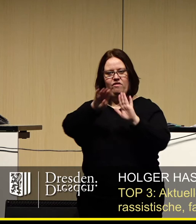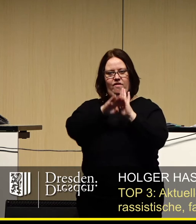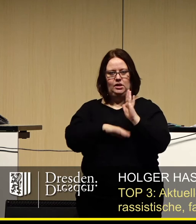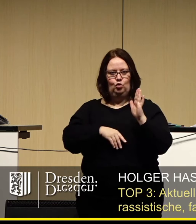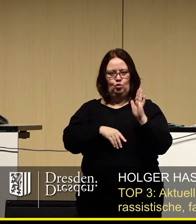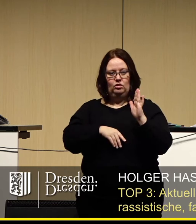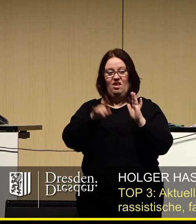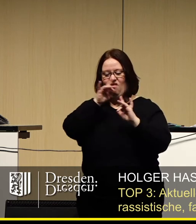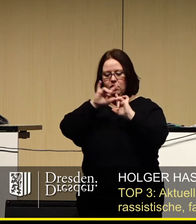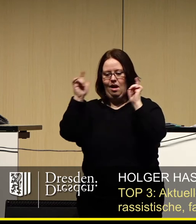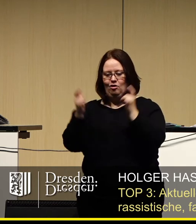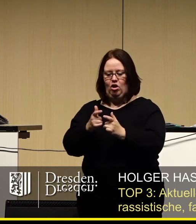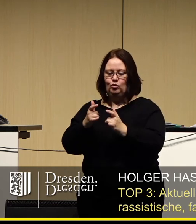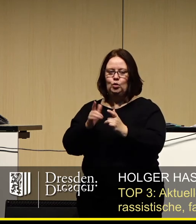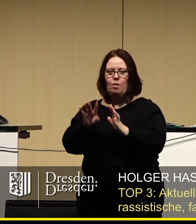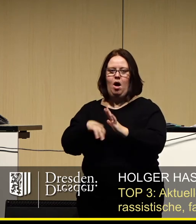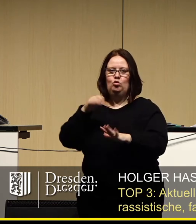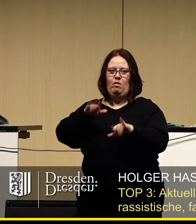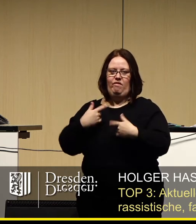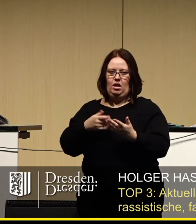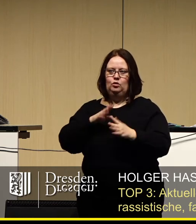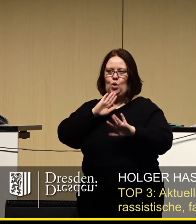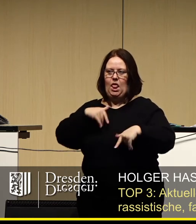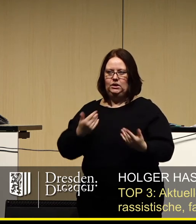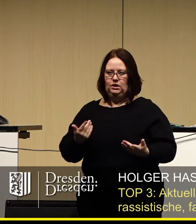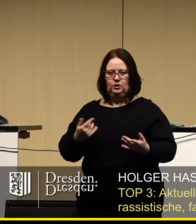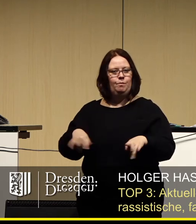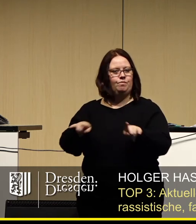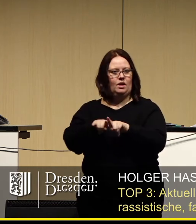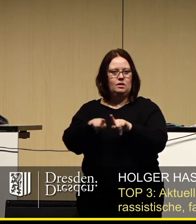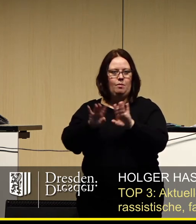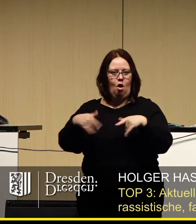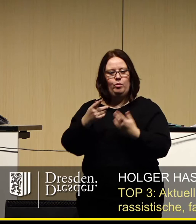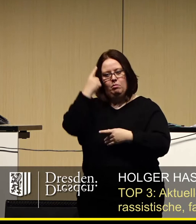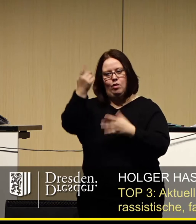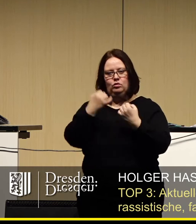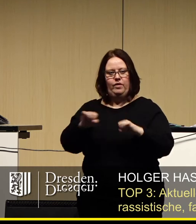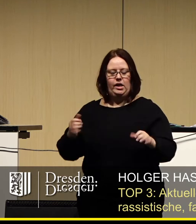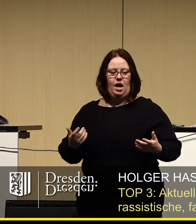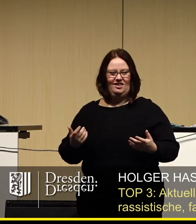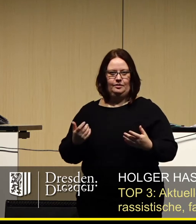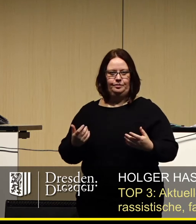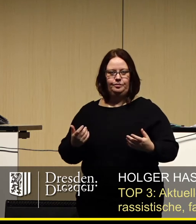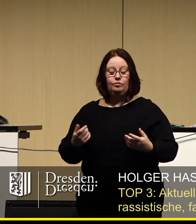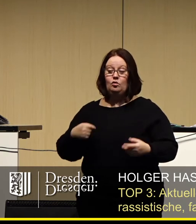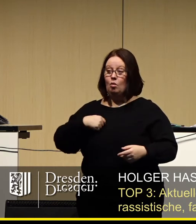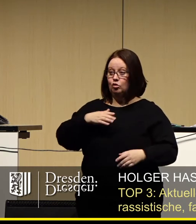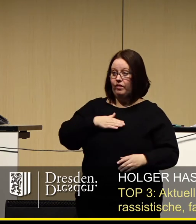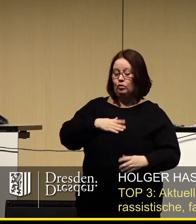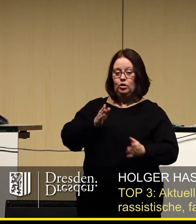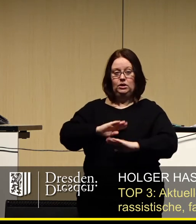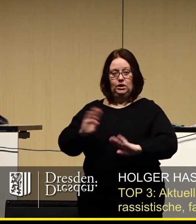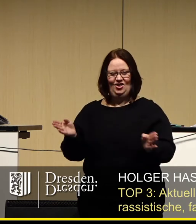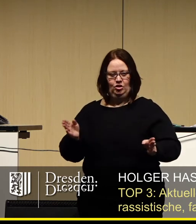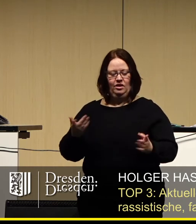Es einzuschränken, ist nur im Ausnahmefall zulässig. Ähnlich verhält es sich natürlich mit der Meinungsfreiheit. Ob es uns gefällt oder nicht,